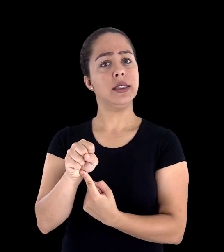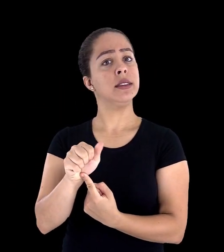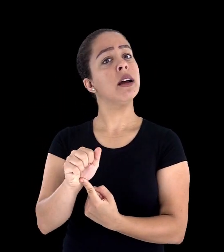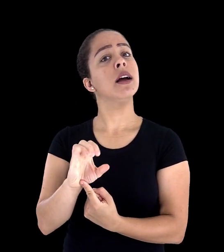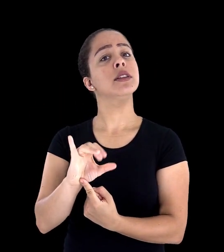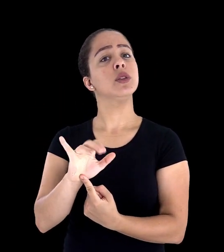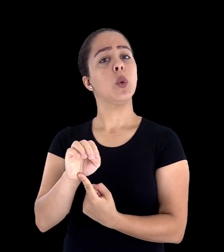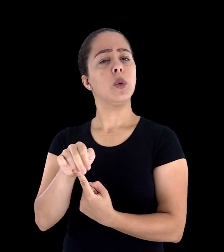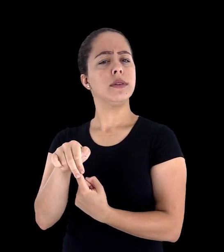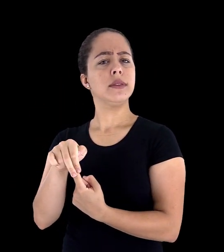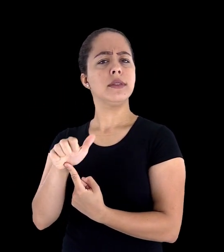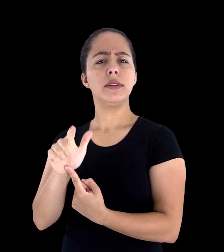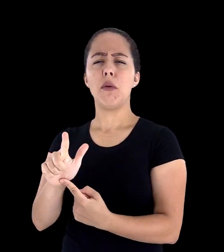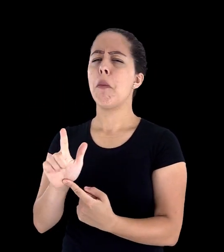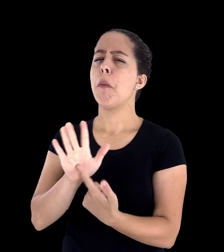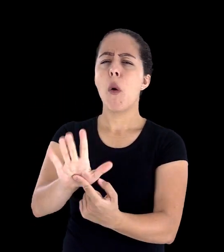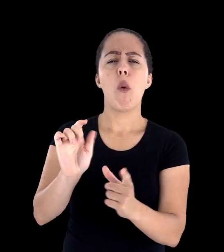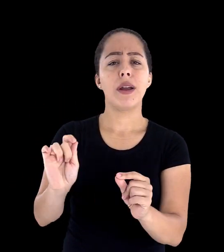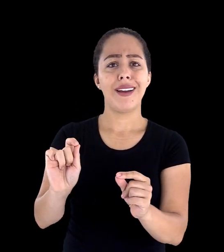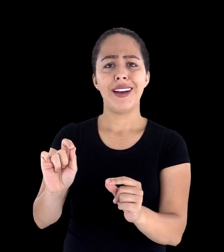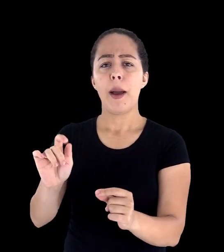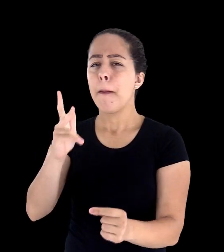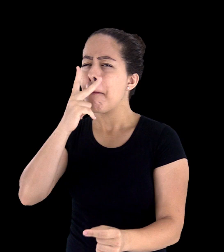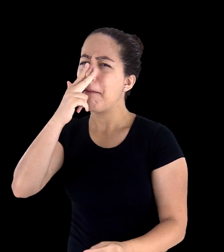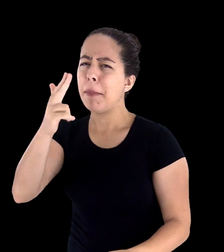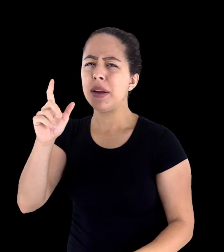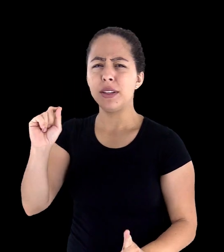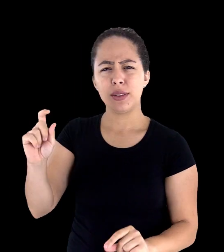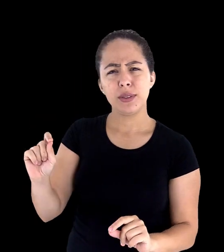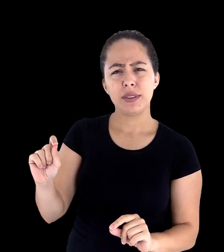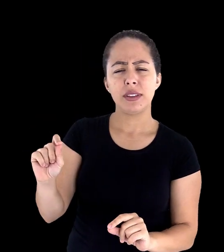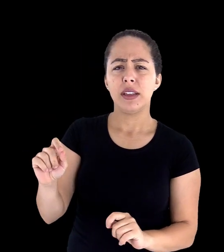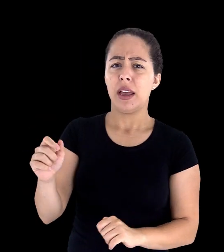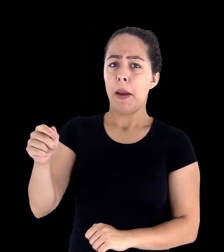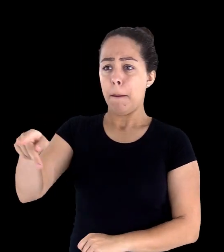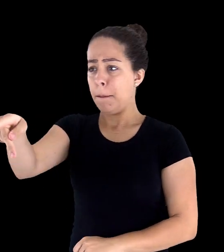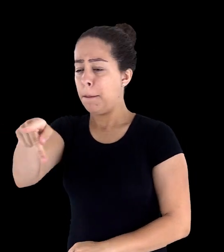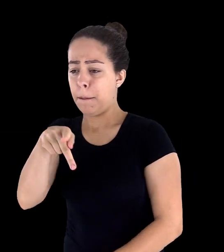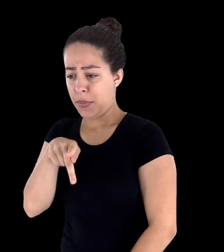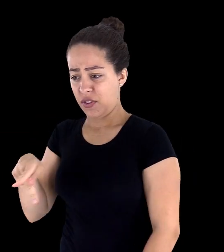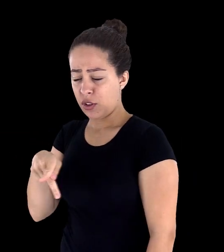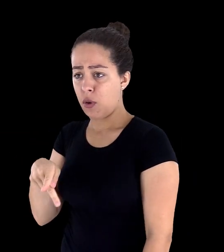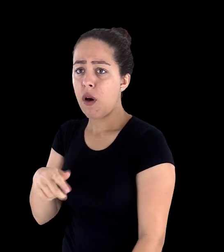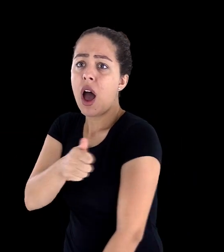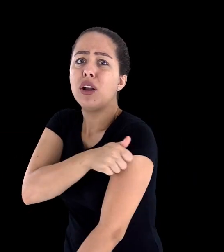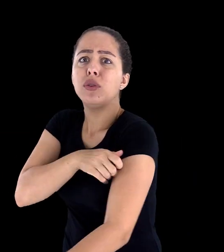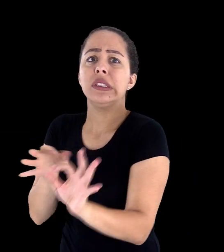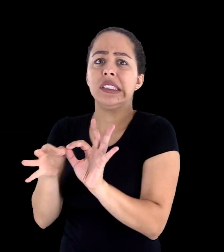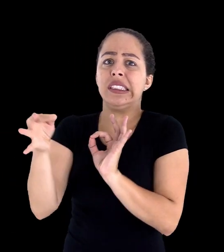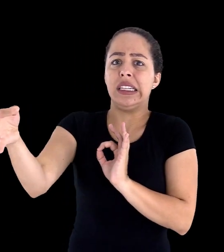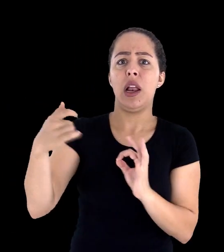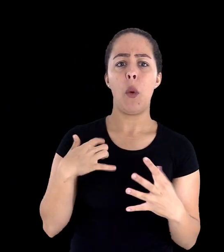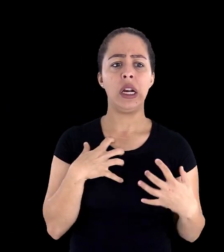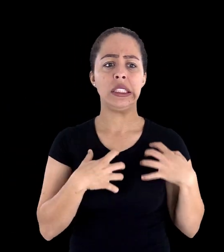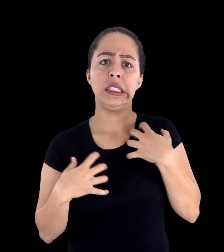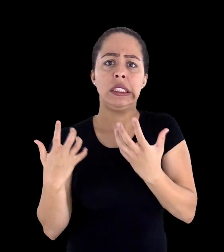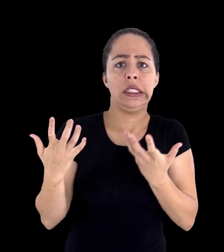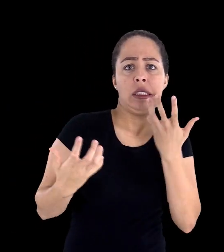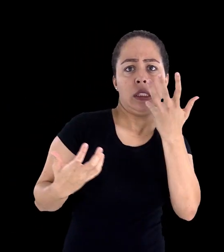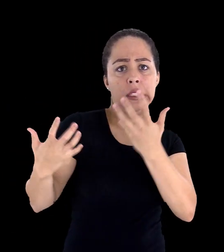ela nos diz que existe um espaço psicológico e comunicacional causado pela separação entre professores e alunos.